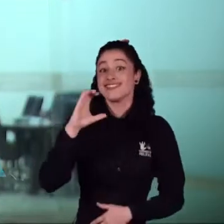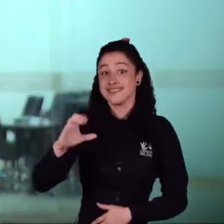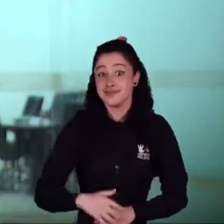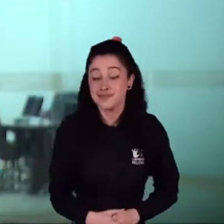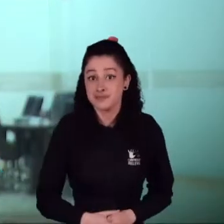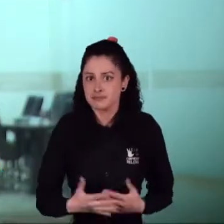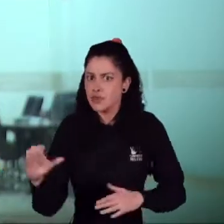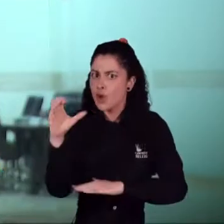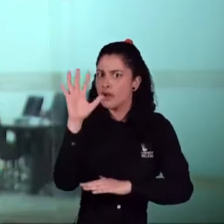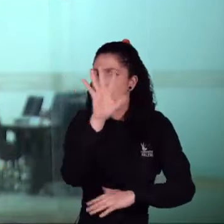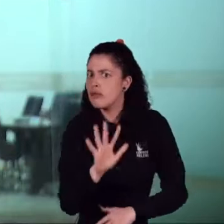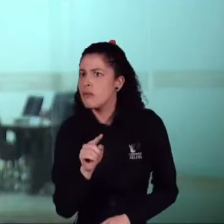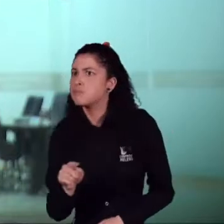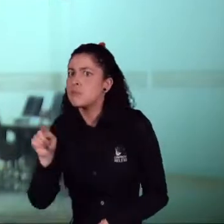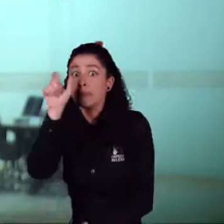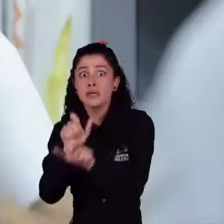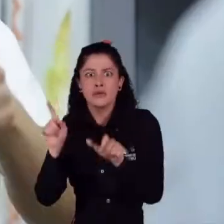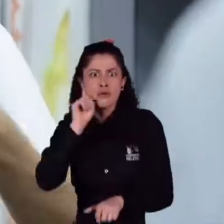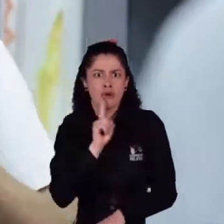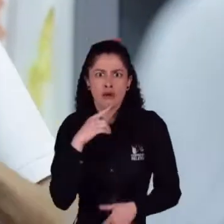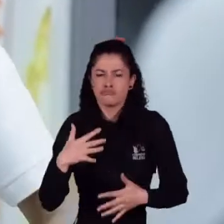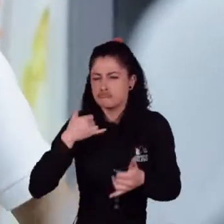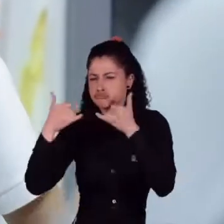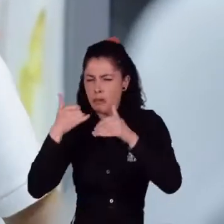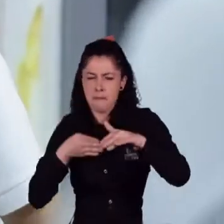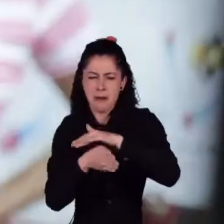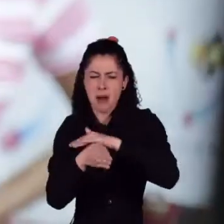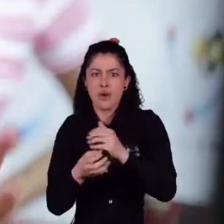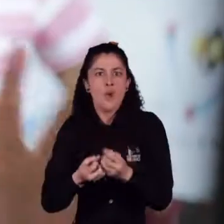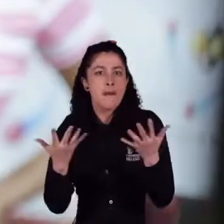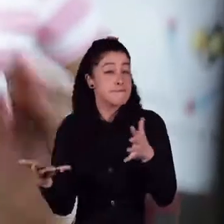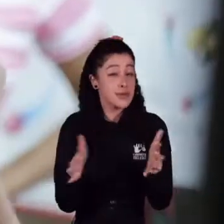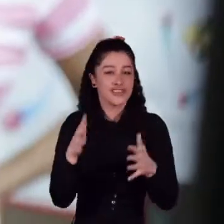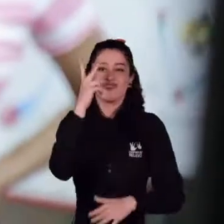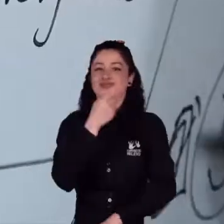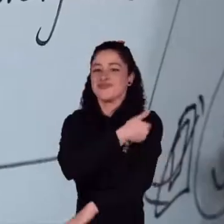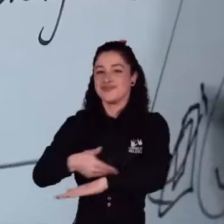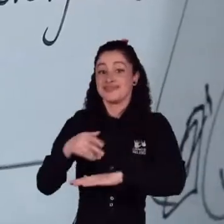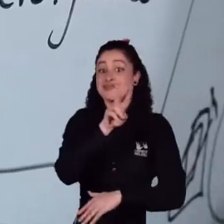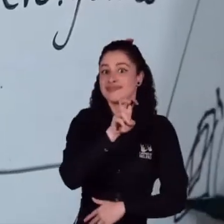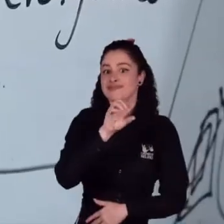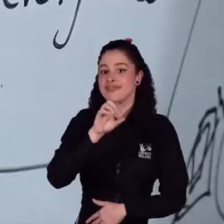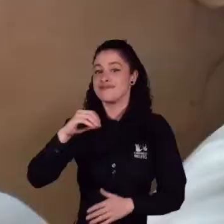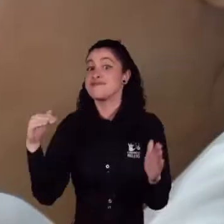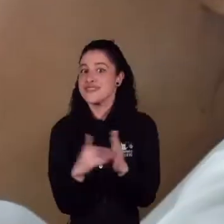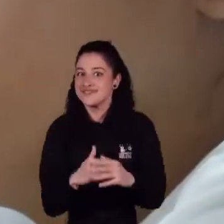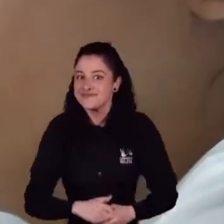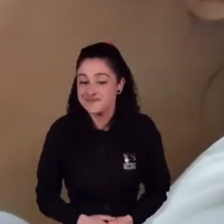colombiano completamente en línea. Con el Centro de Relevo, cerca de 2.700.000 personas se han beneficiado en los